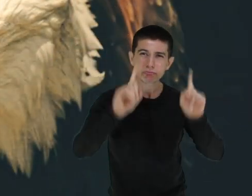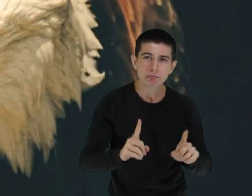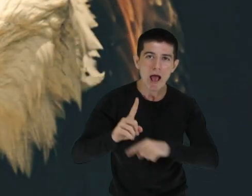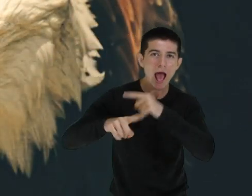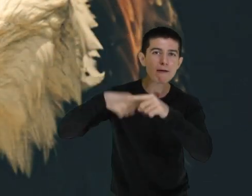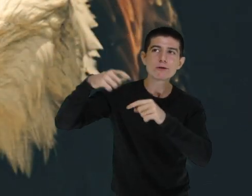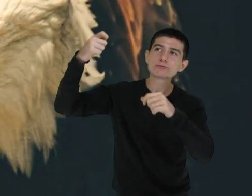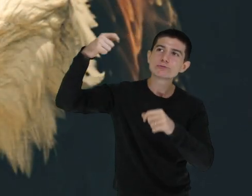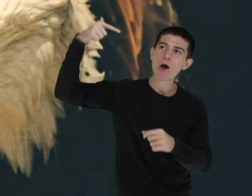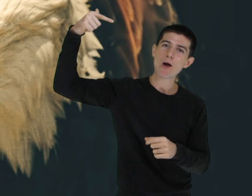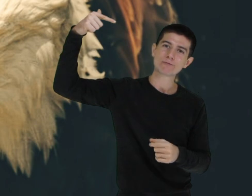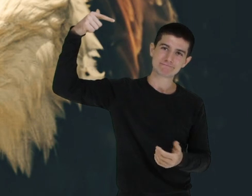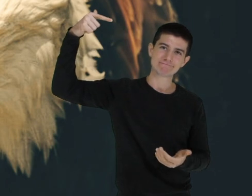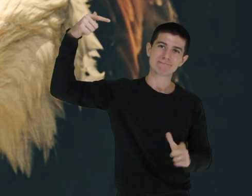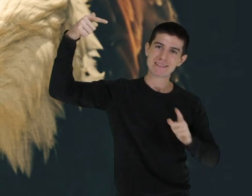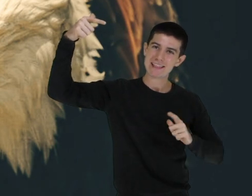Amém. Amém.